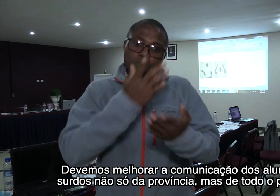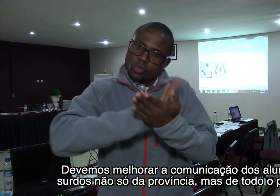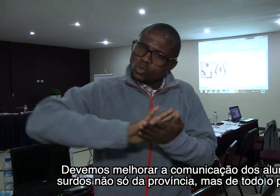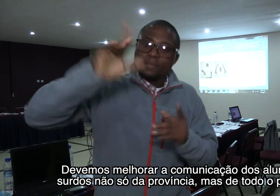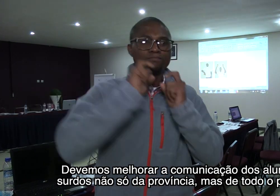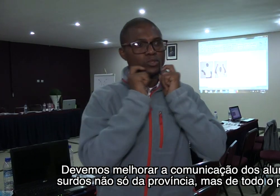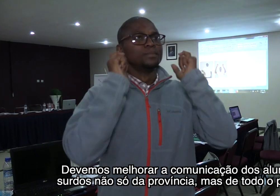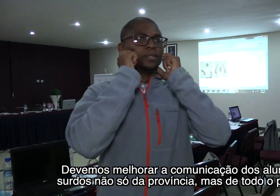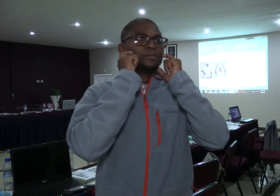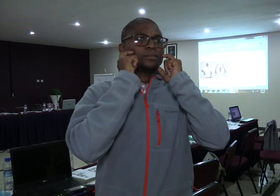de todo o país.